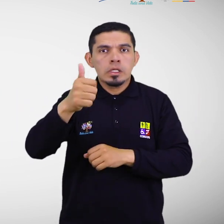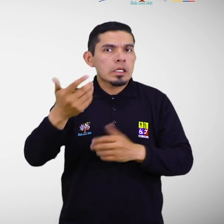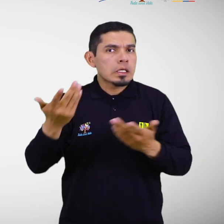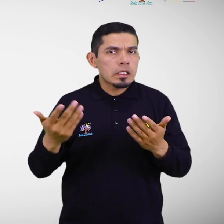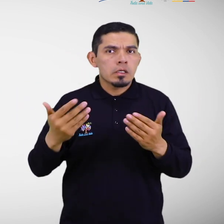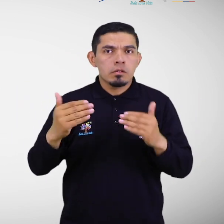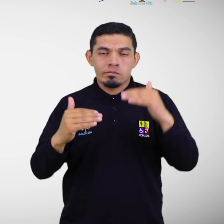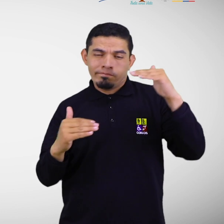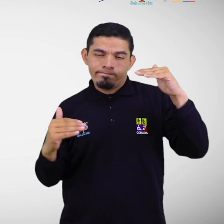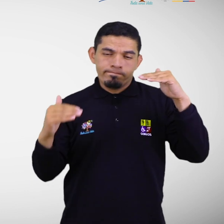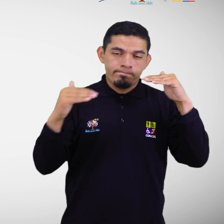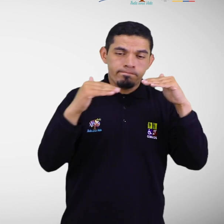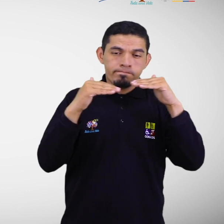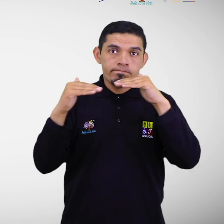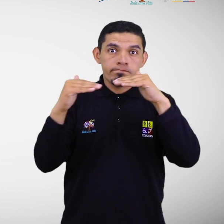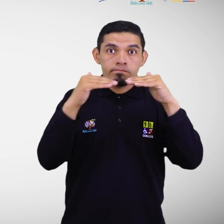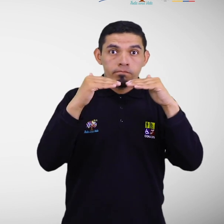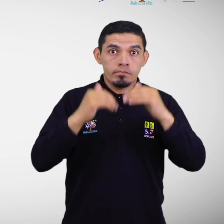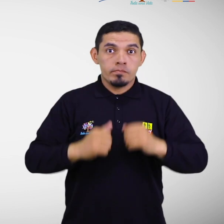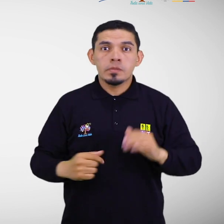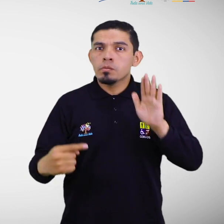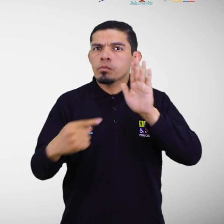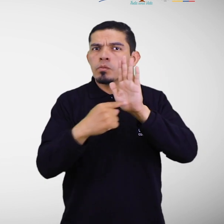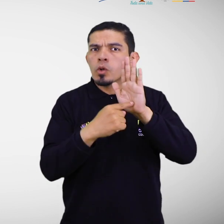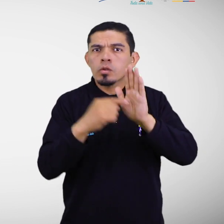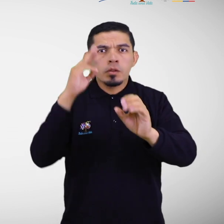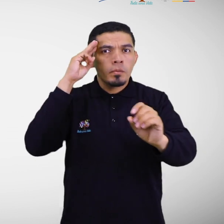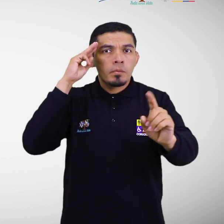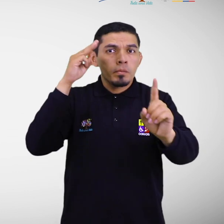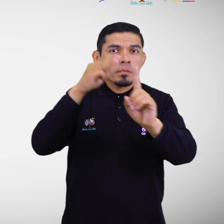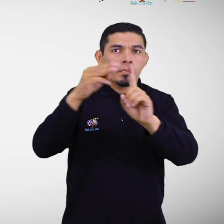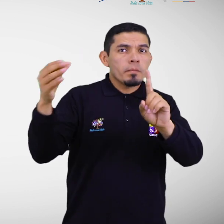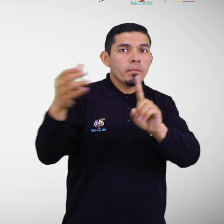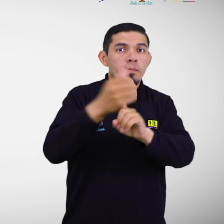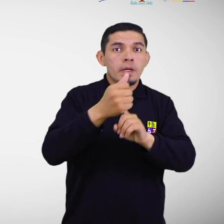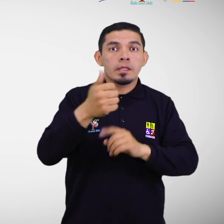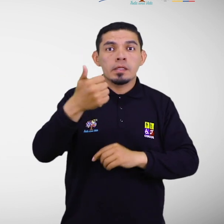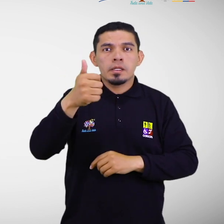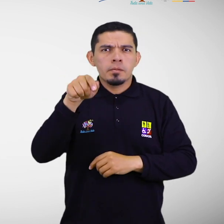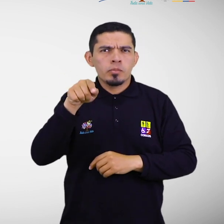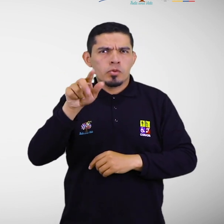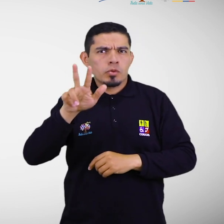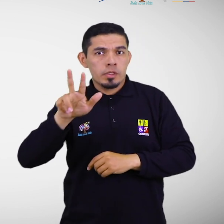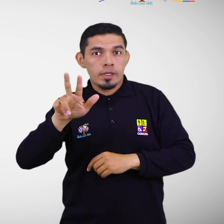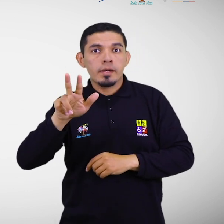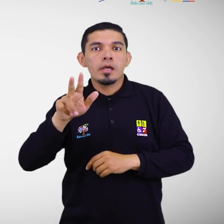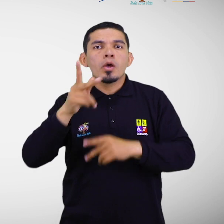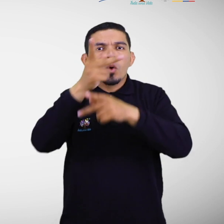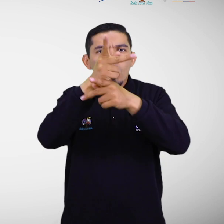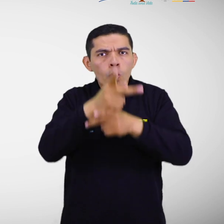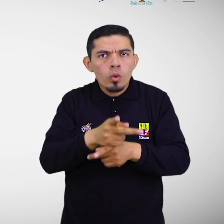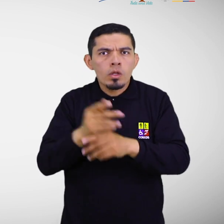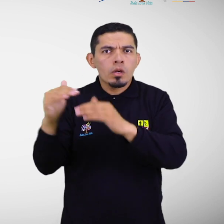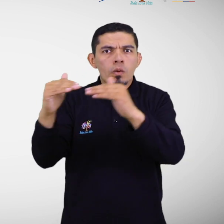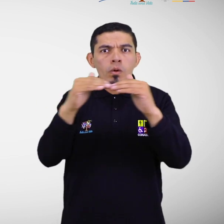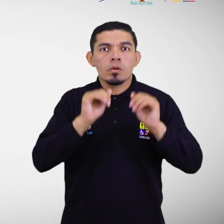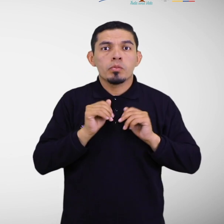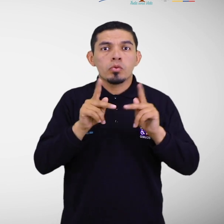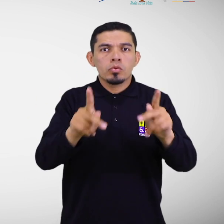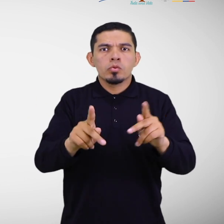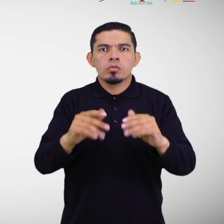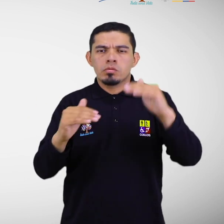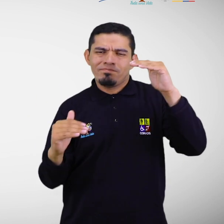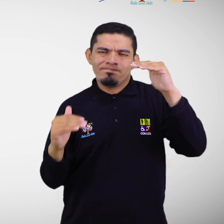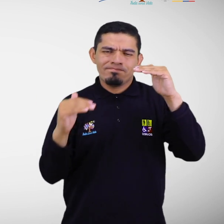las Desigualdades, en el que se establece como meta 10.3 Garantizar la igualdad de oportunidades y reducir la